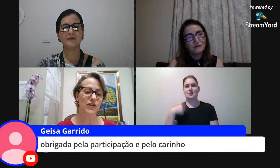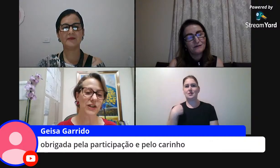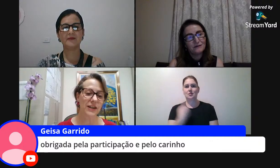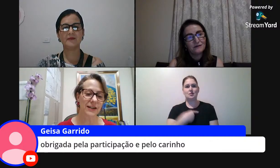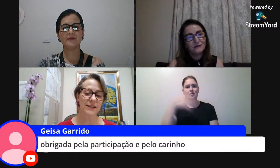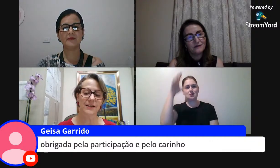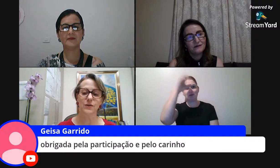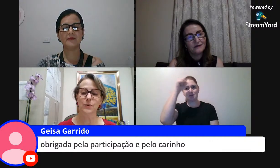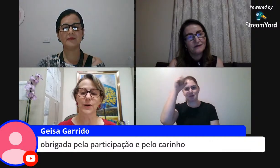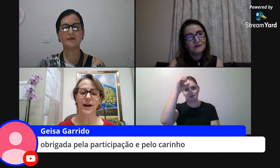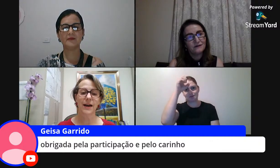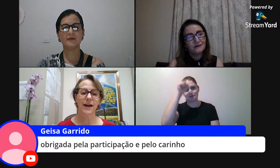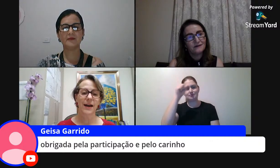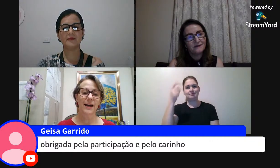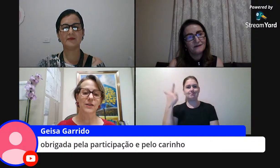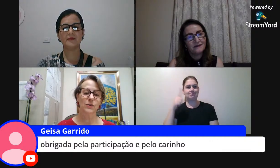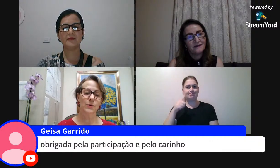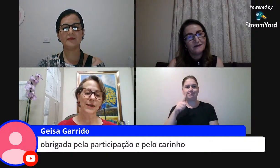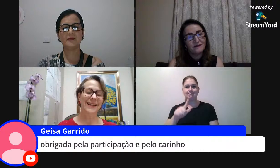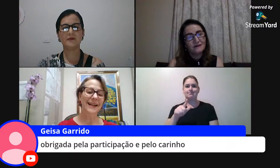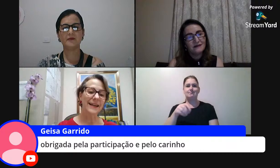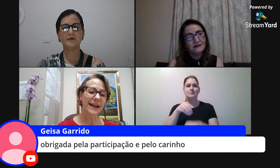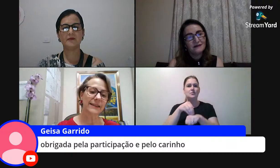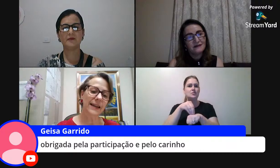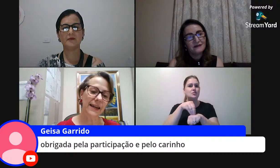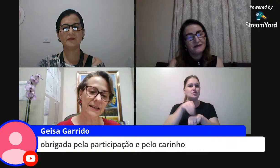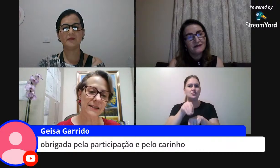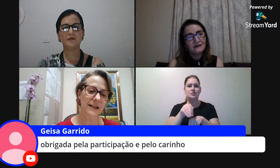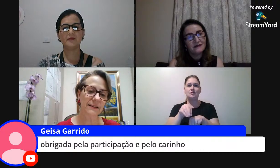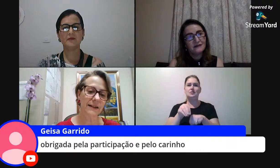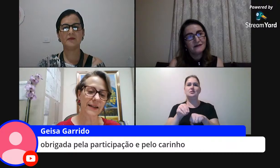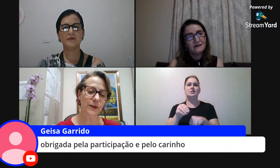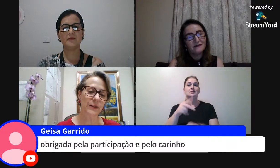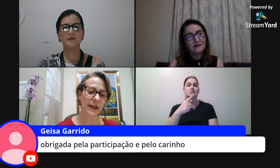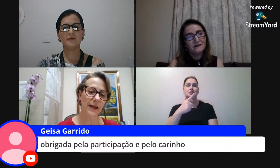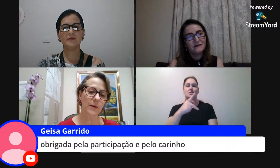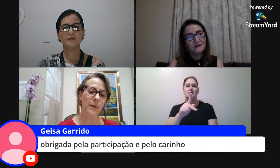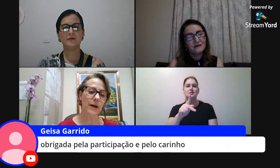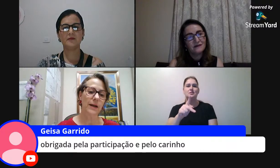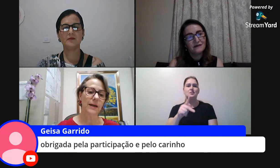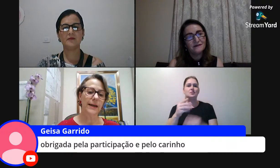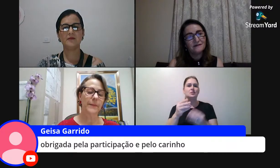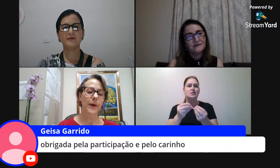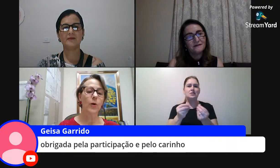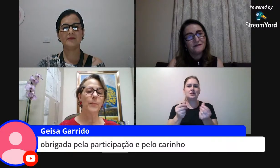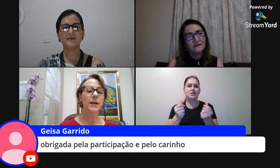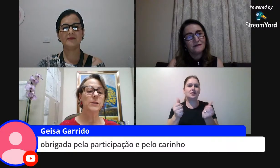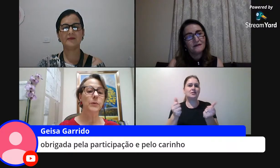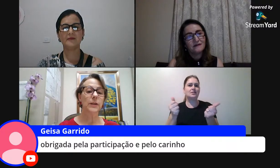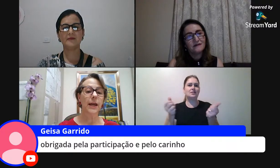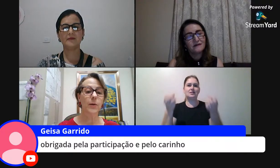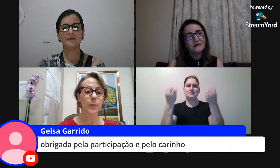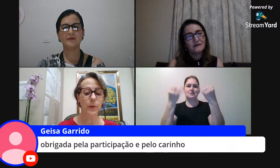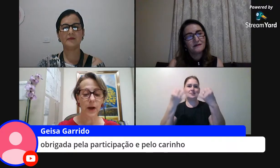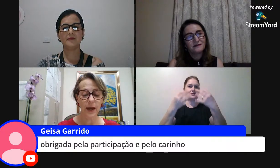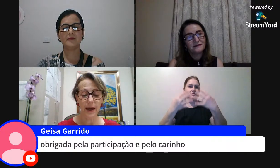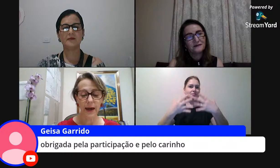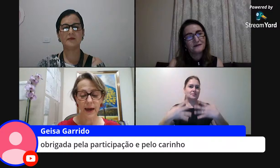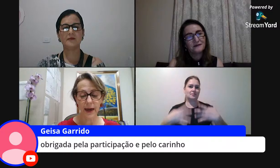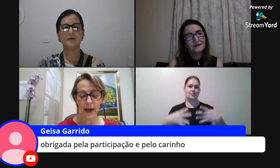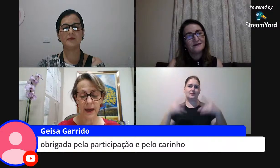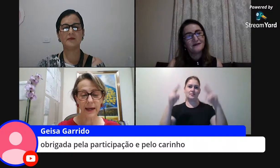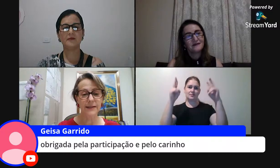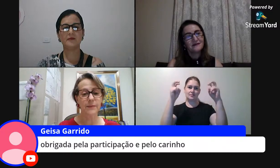as suas dicas a sua a sua delicadeza em tratar o tema e ao mesmo tempo